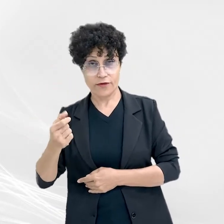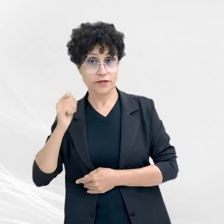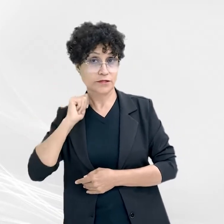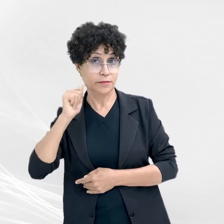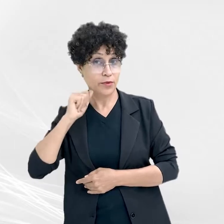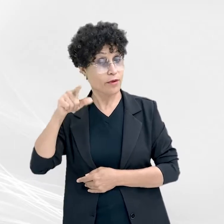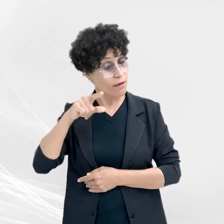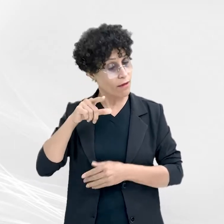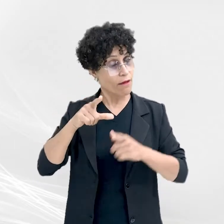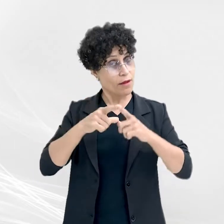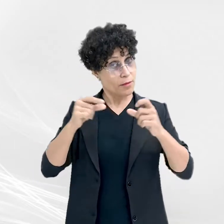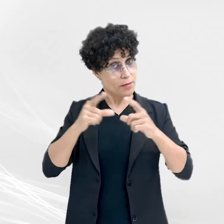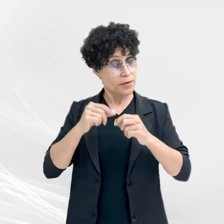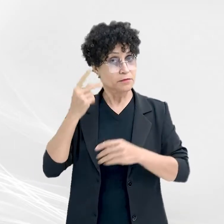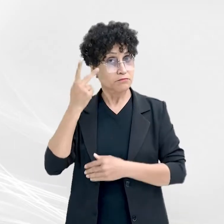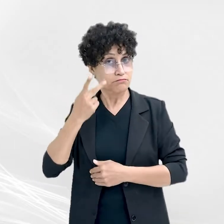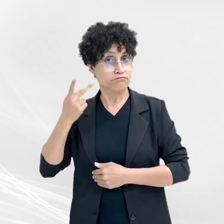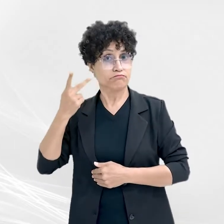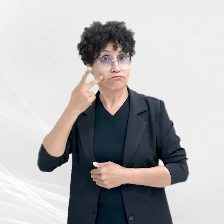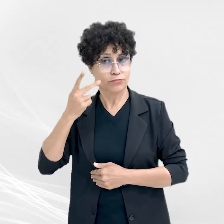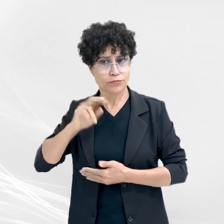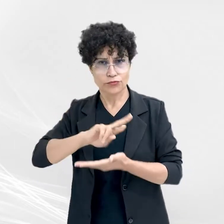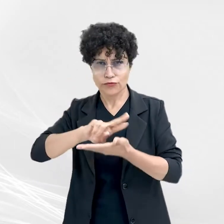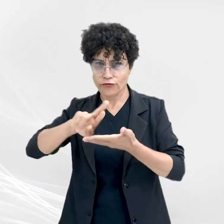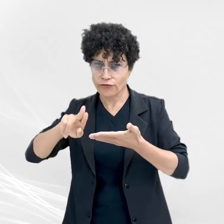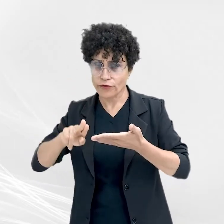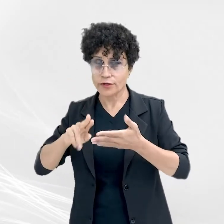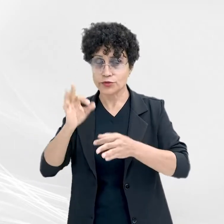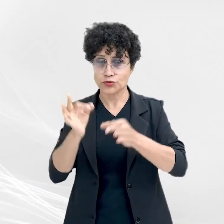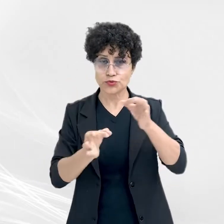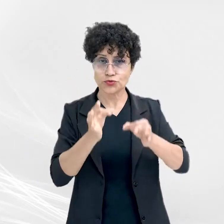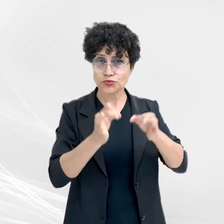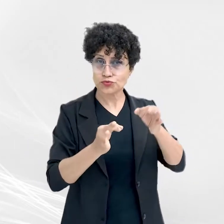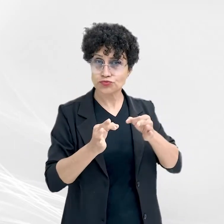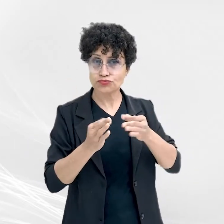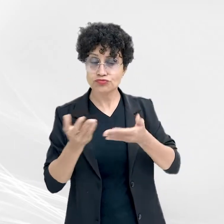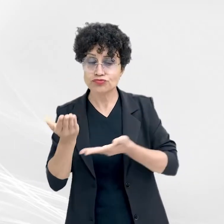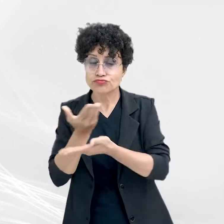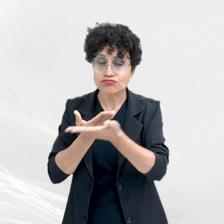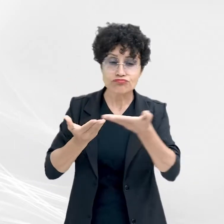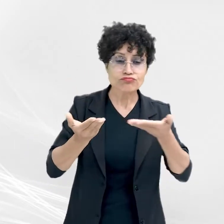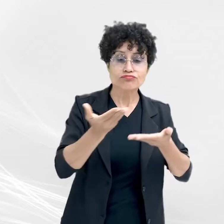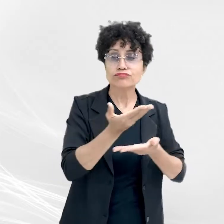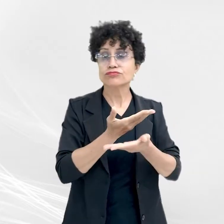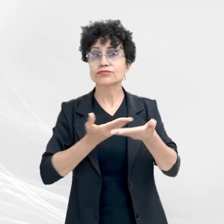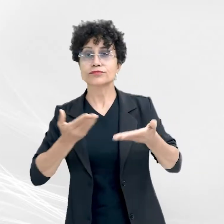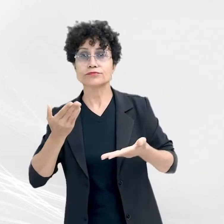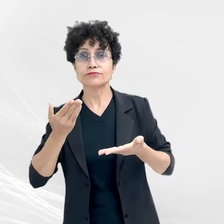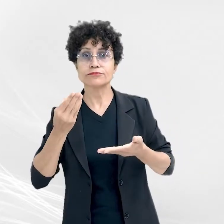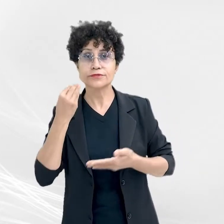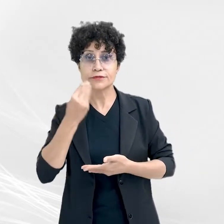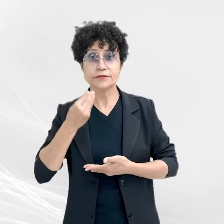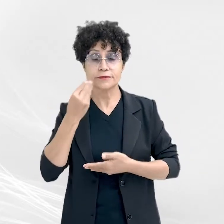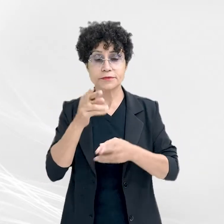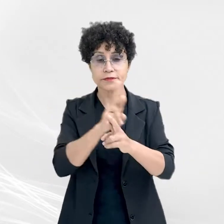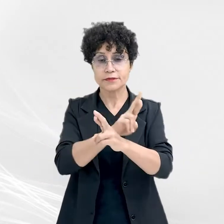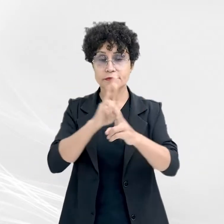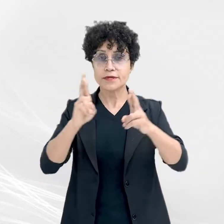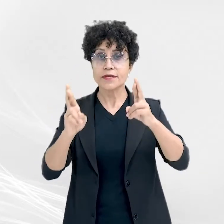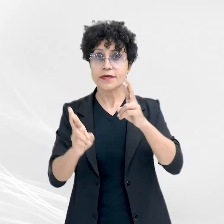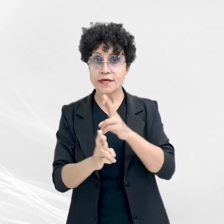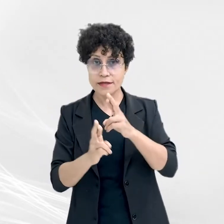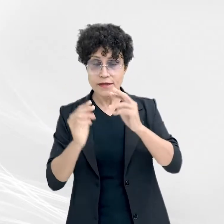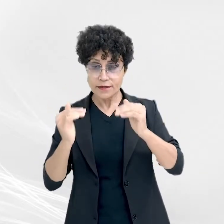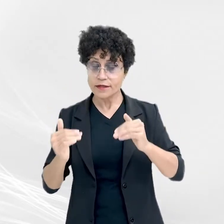abril, em Brasília, promotores e promotoras de justiça trocaram experiências relacionadas à